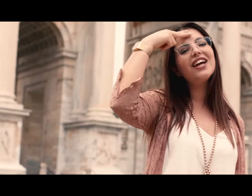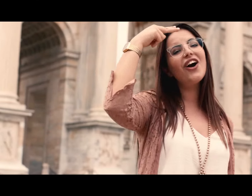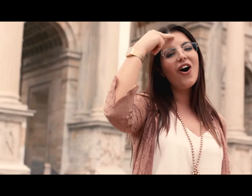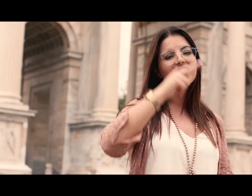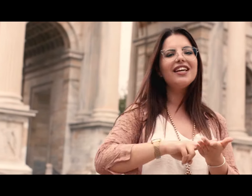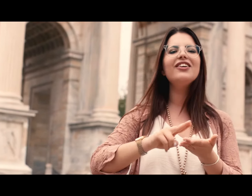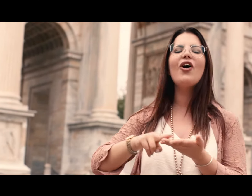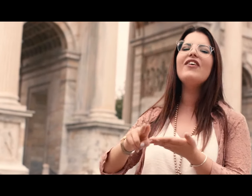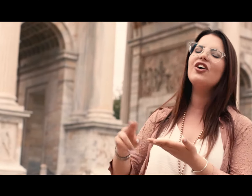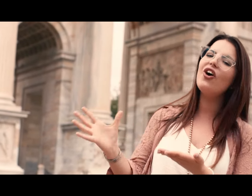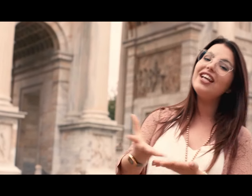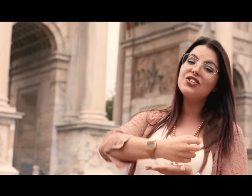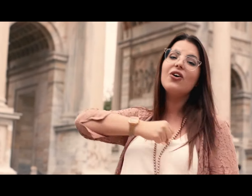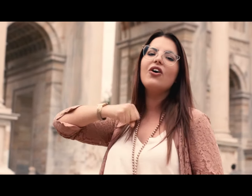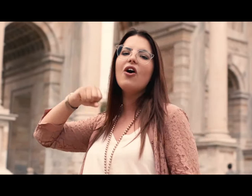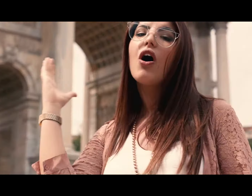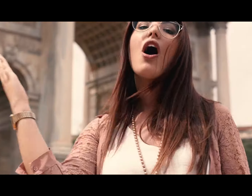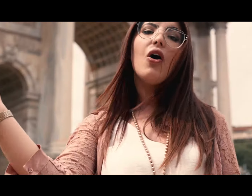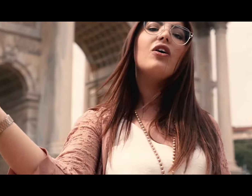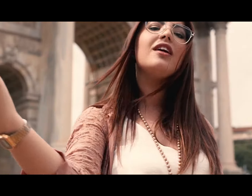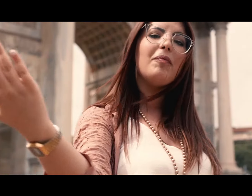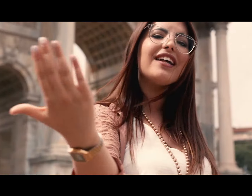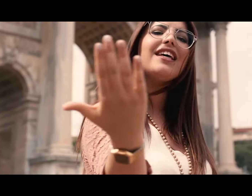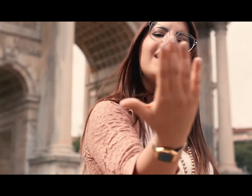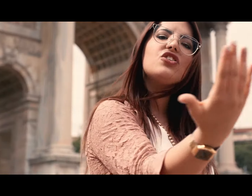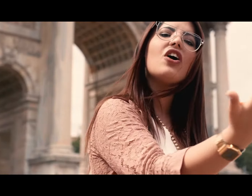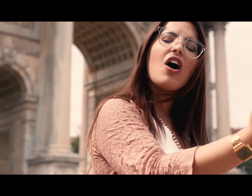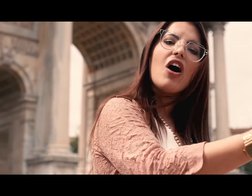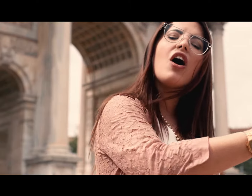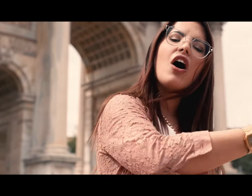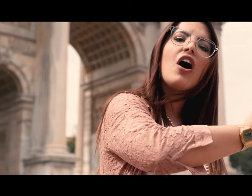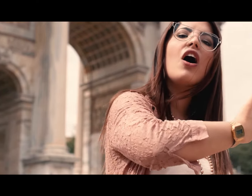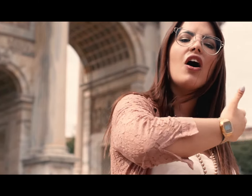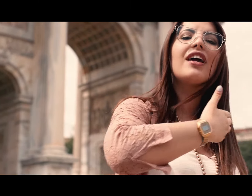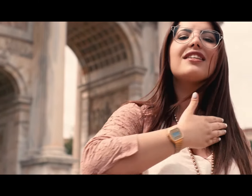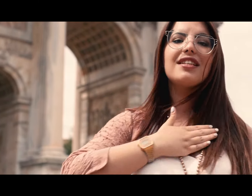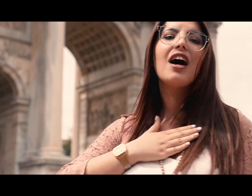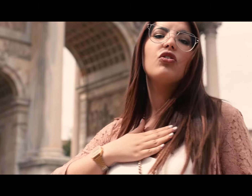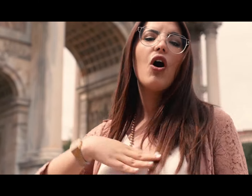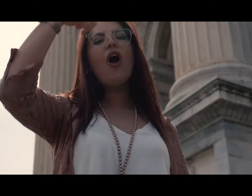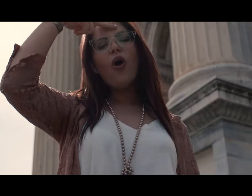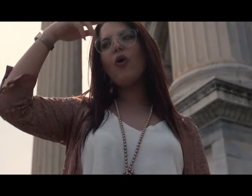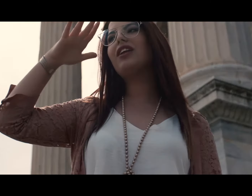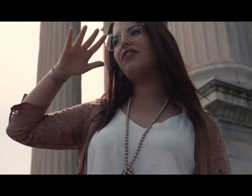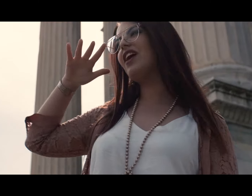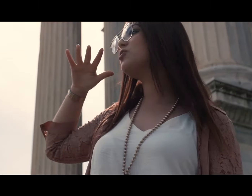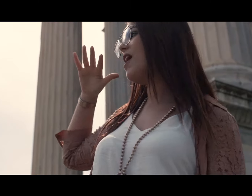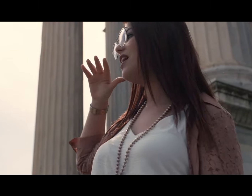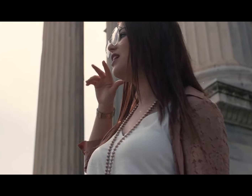ricordi dove colleziono Ogni parte di ciò Che è stato Ogni flashback